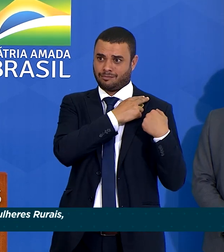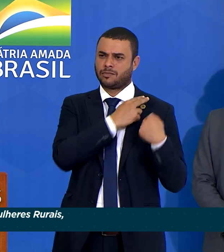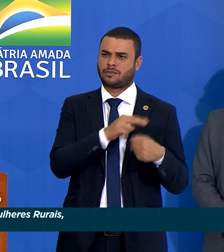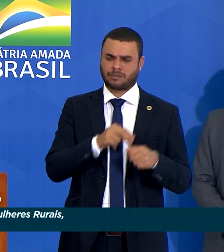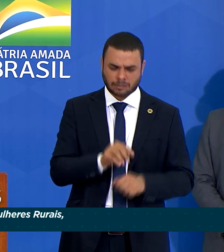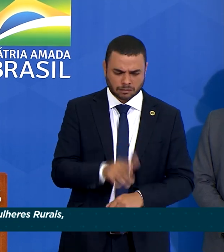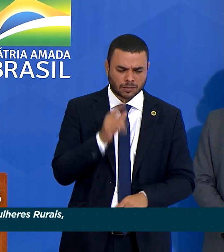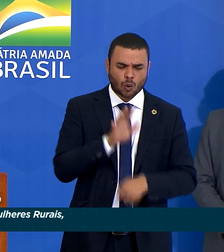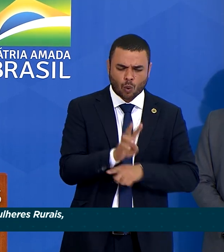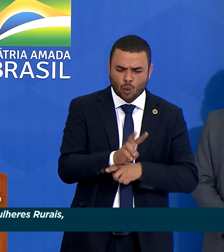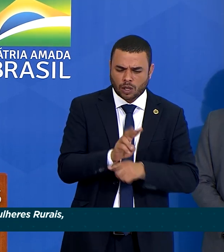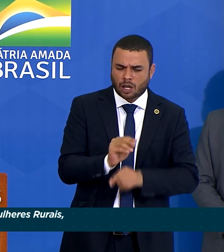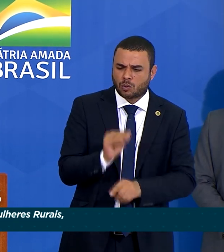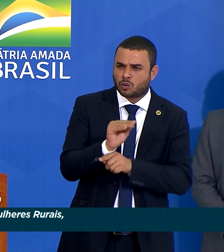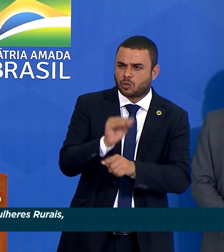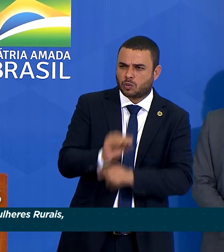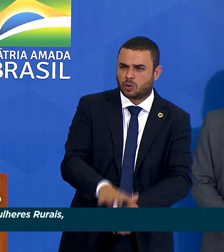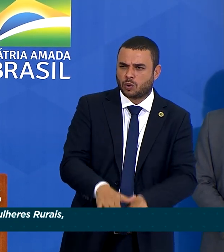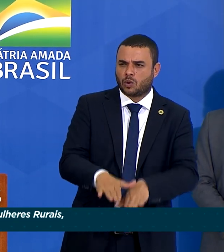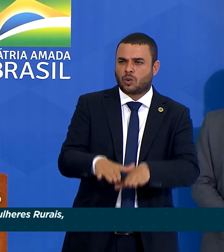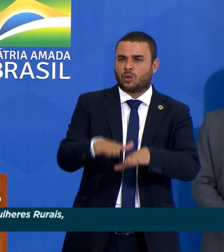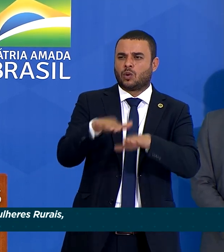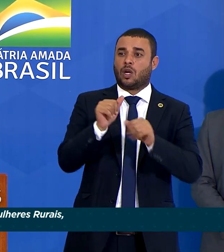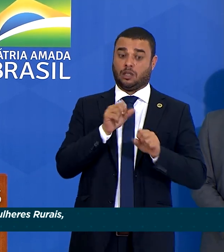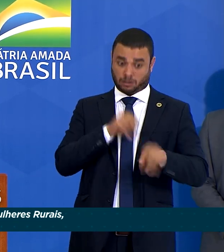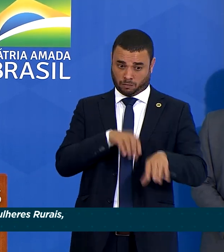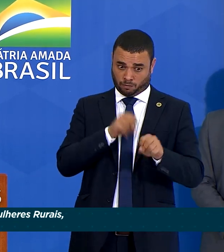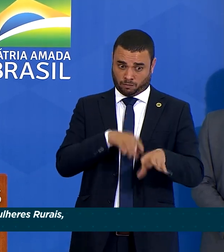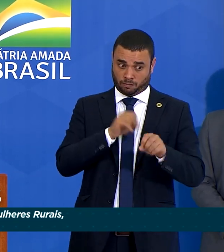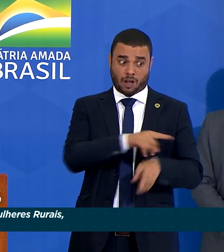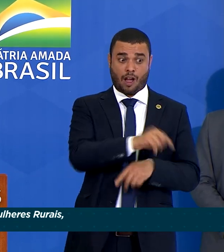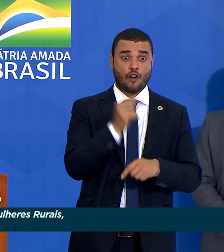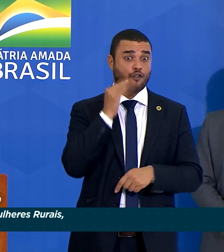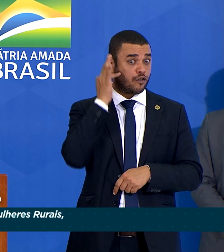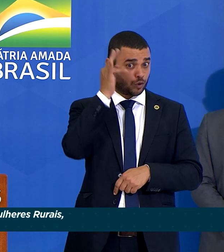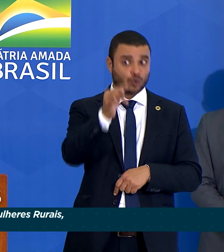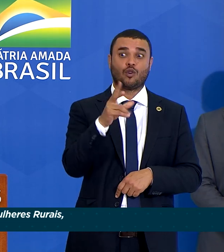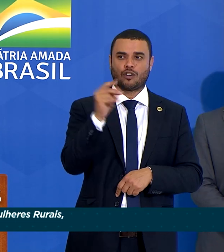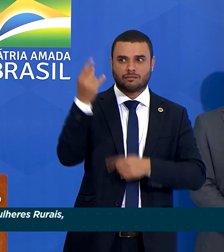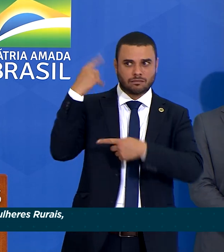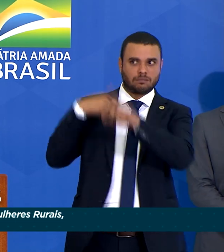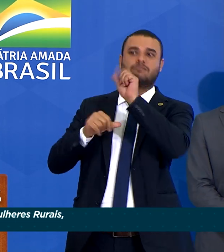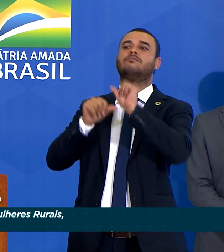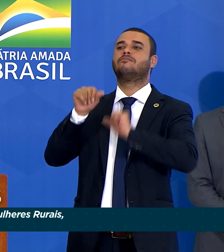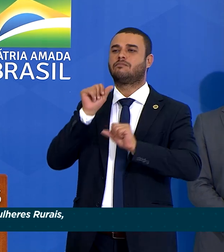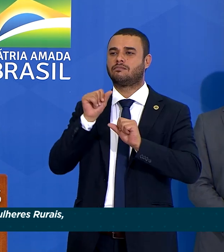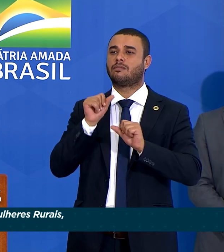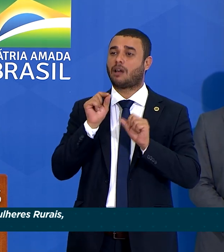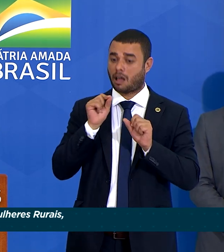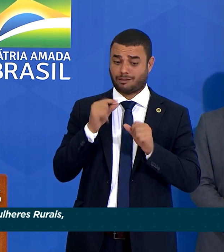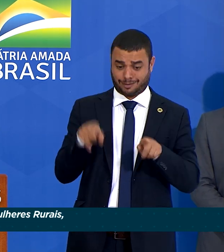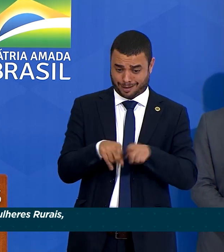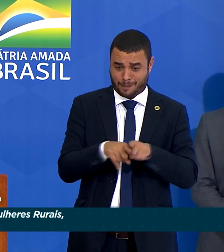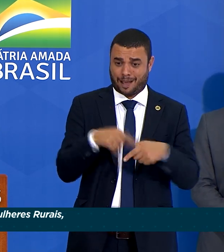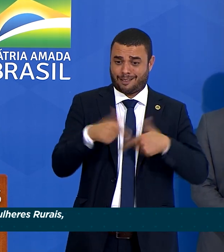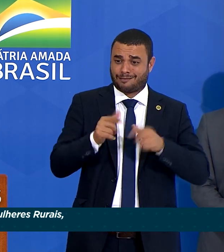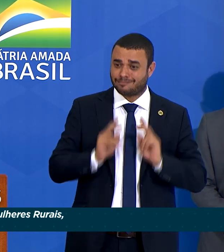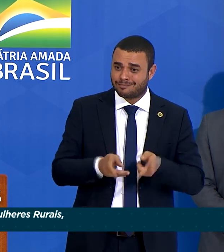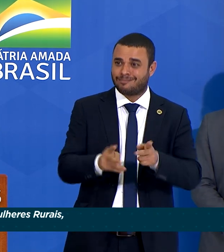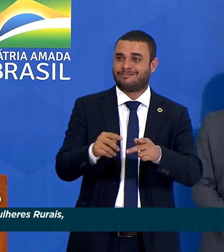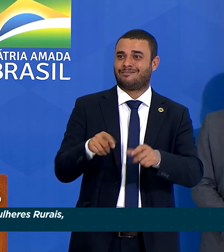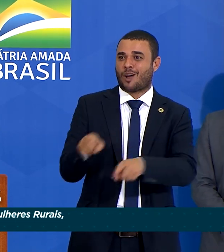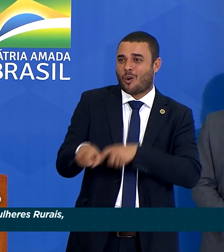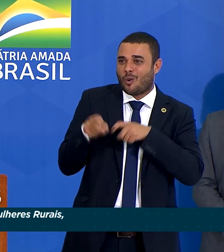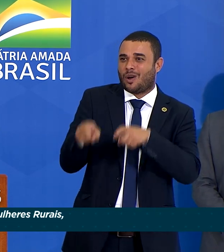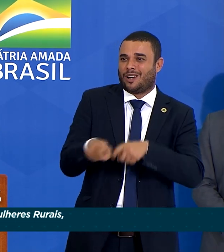filhos, que um dia também se tornarão homens e mulheres rurais. Para permitir que essas crianças possam